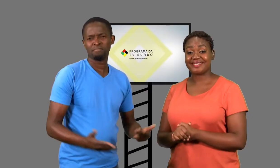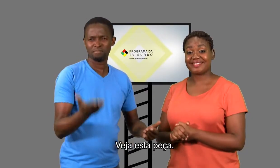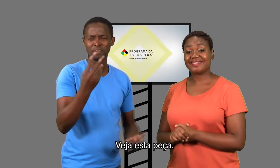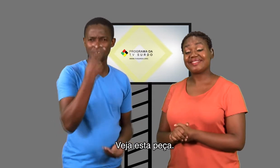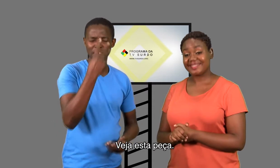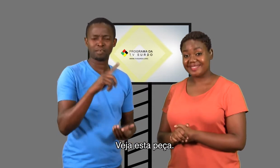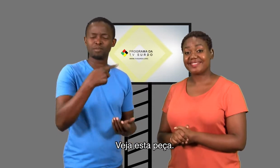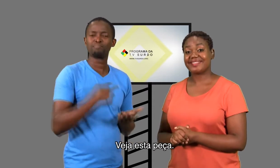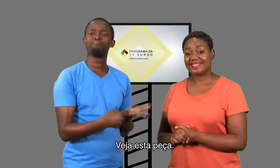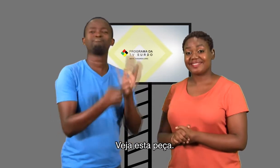Veja esta peça.